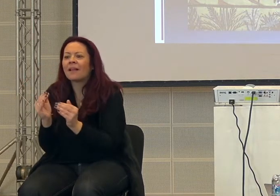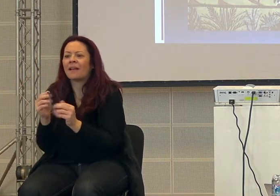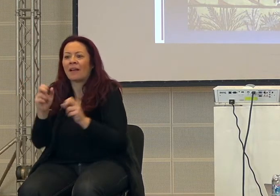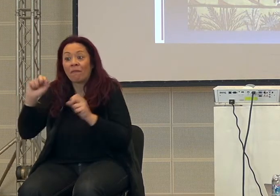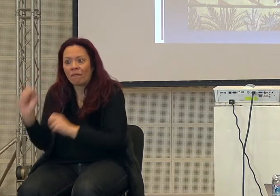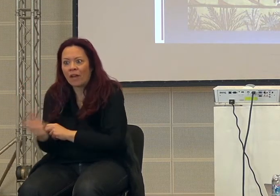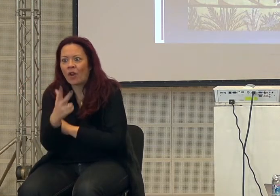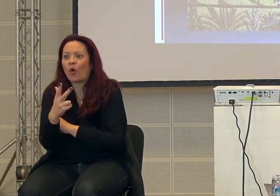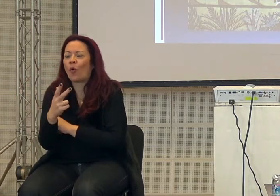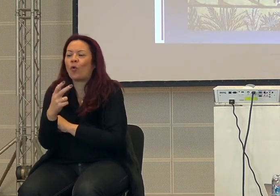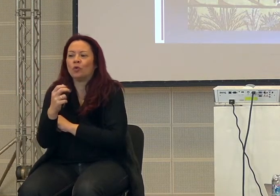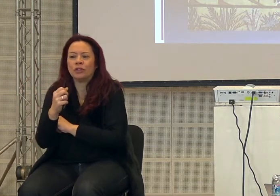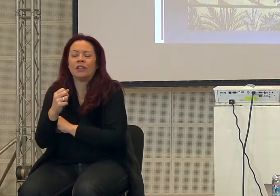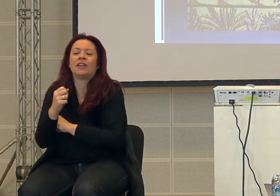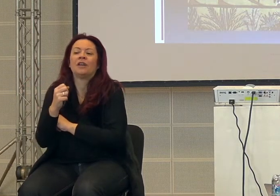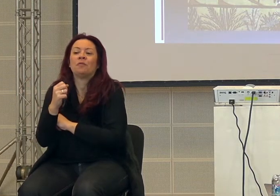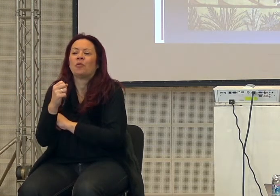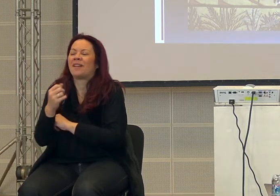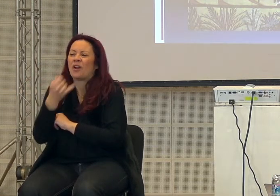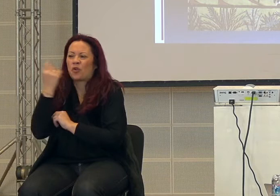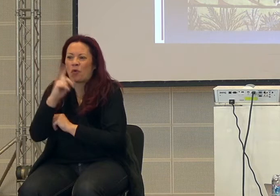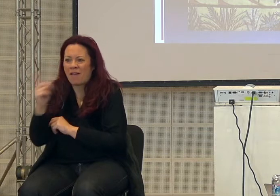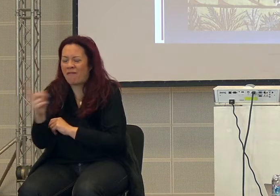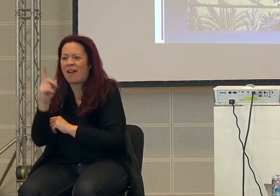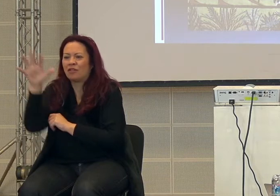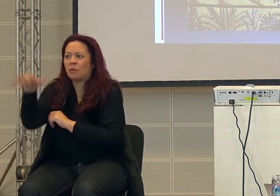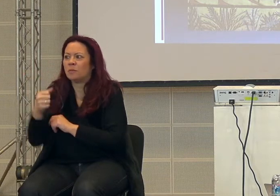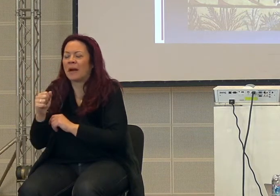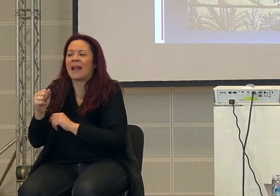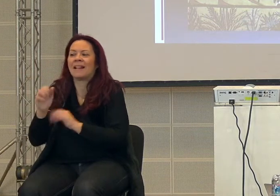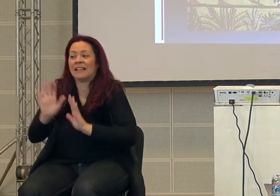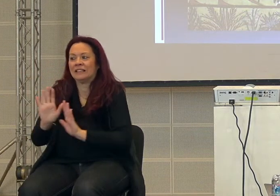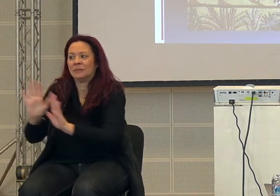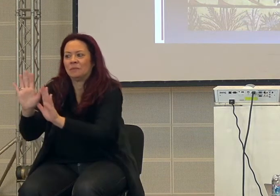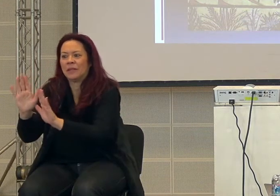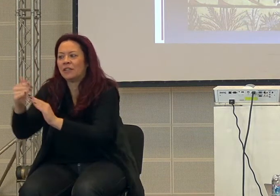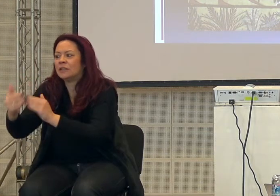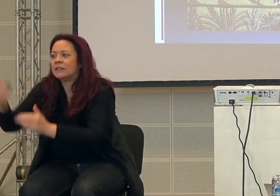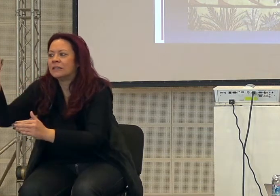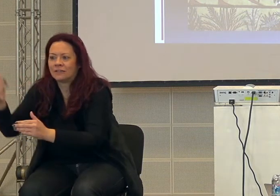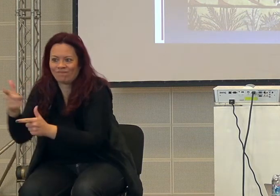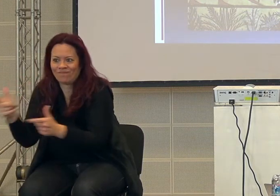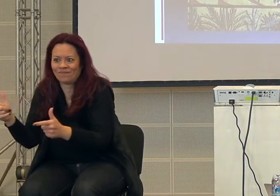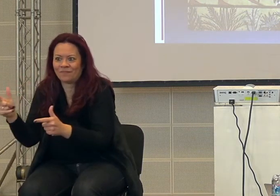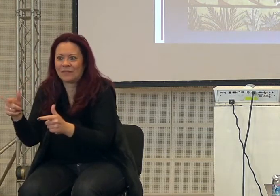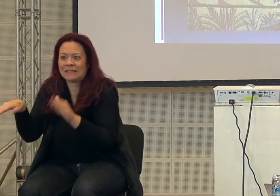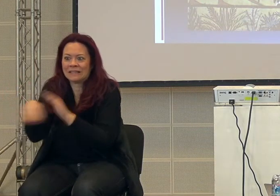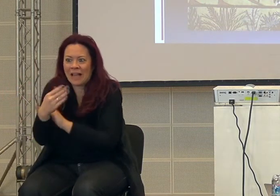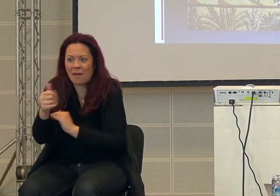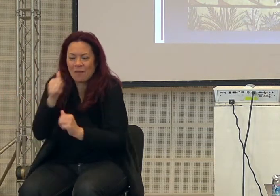veloci, si fanno, come dire, spingere meno verso il precipizio, verso i vicoli ciechi e quindi